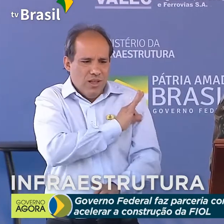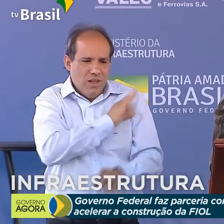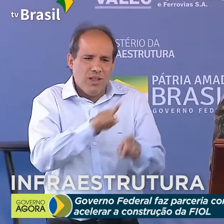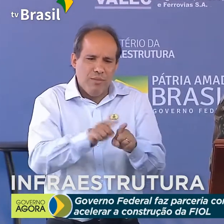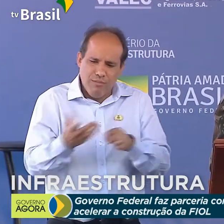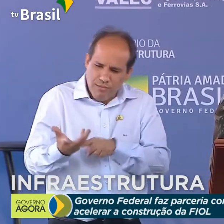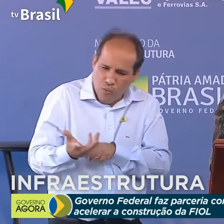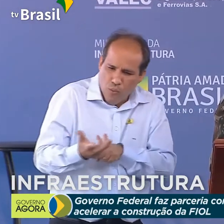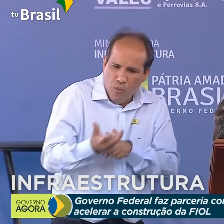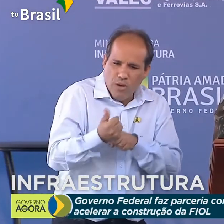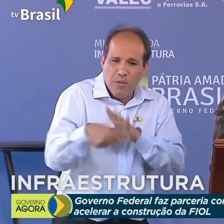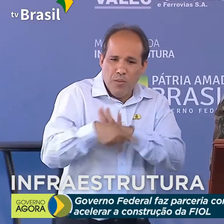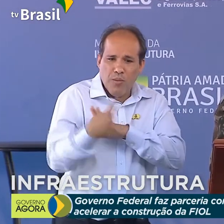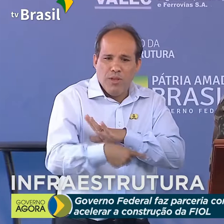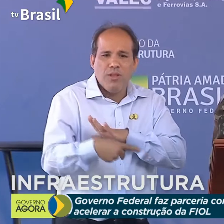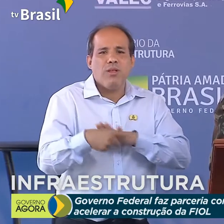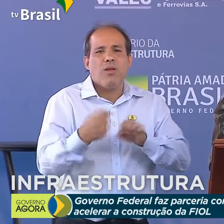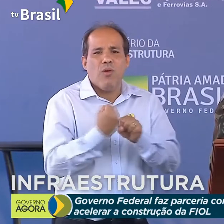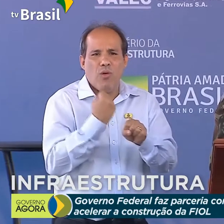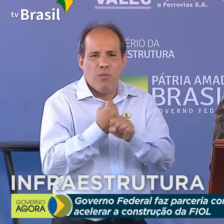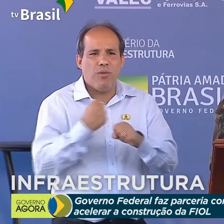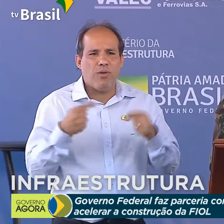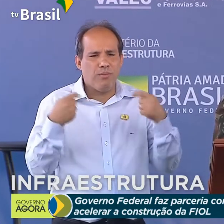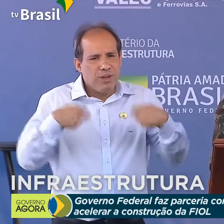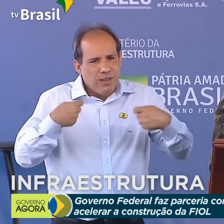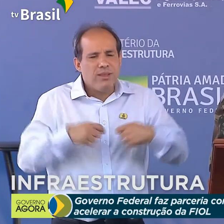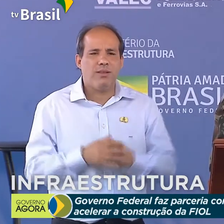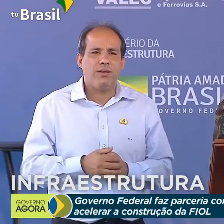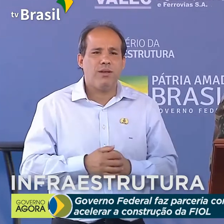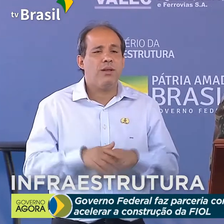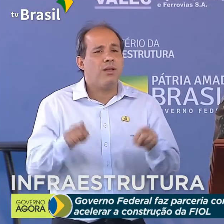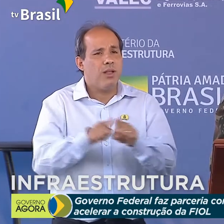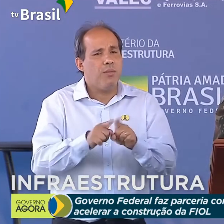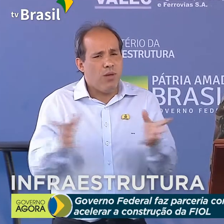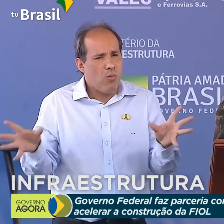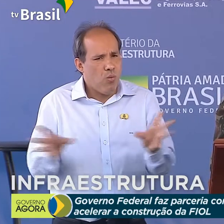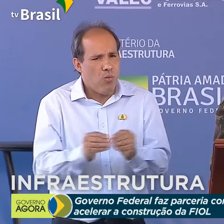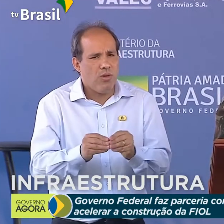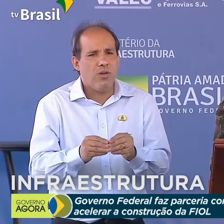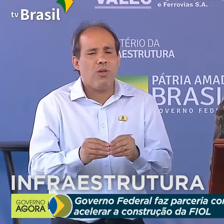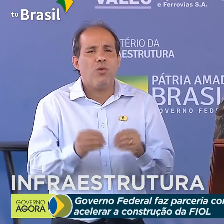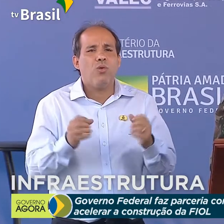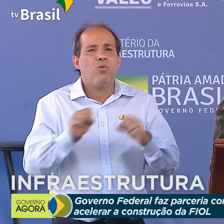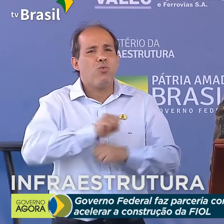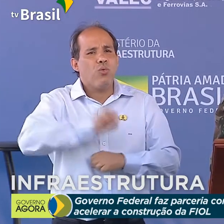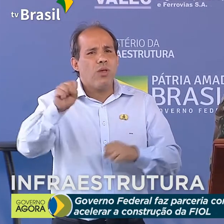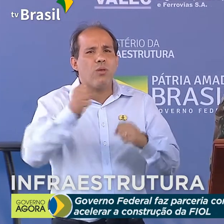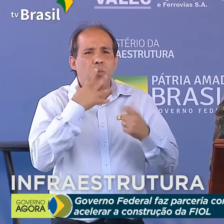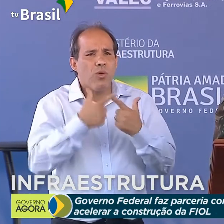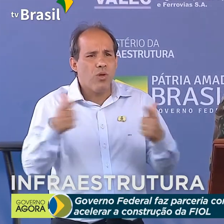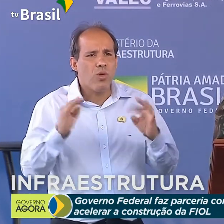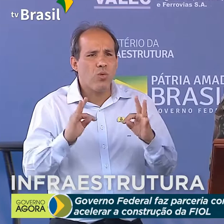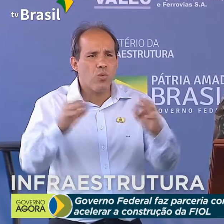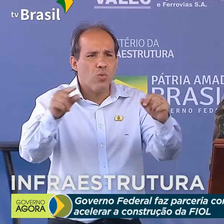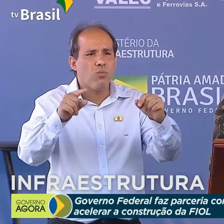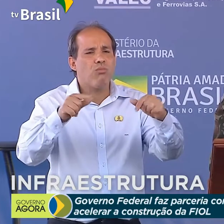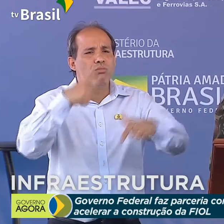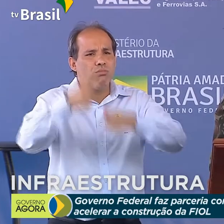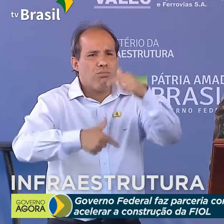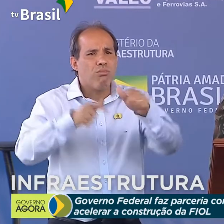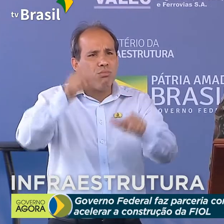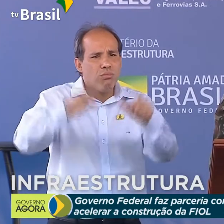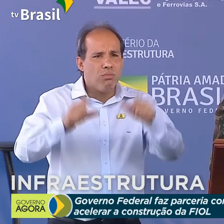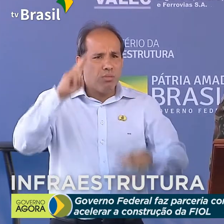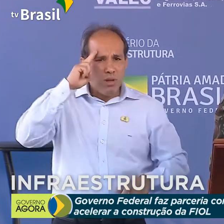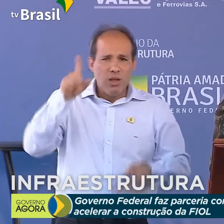um projeto como esse merece. Por fim, desejo sucesso a todos os militares e servidores civis, que terão a